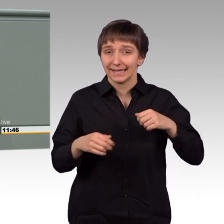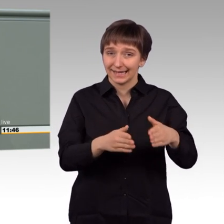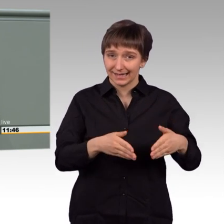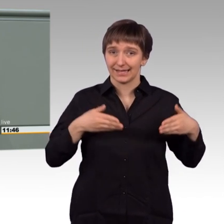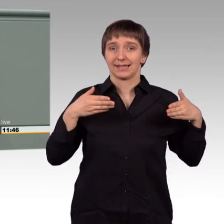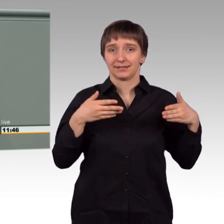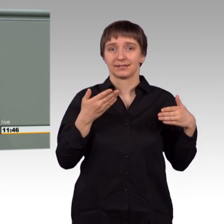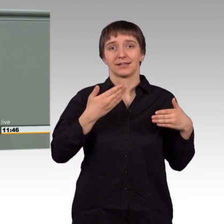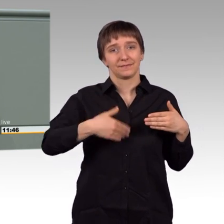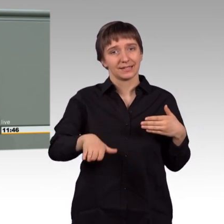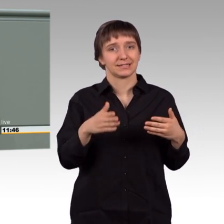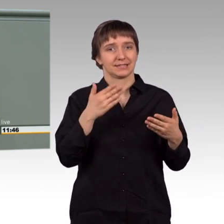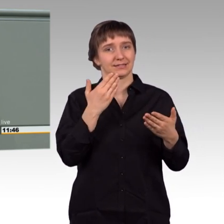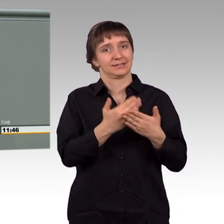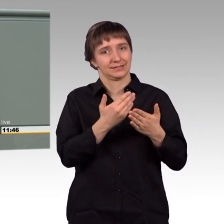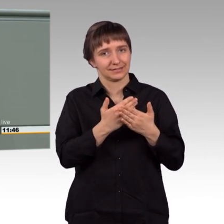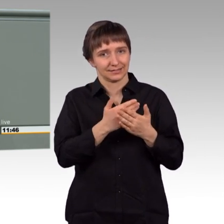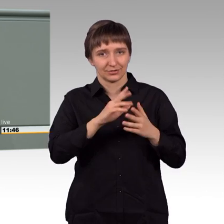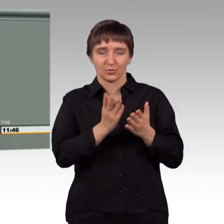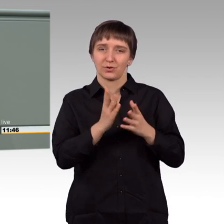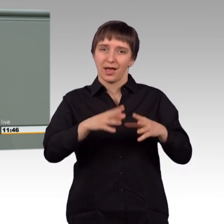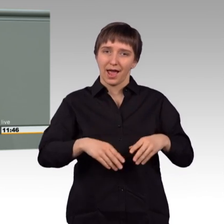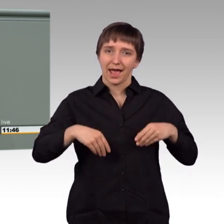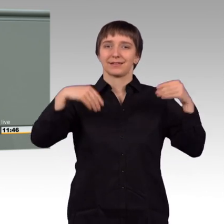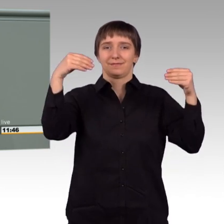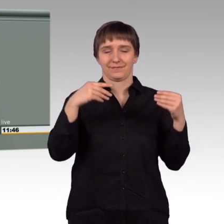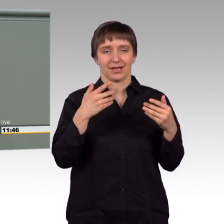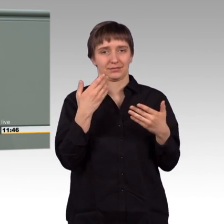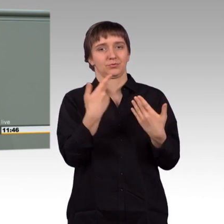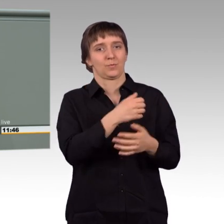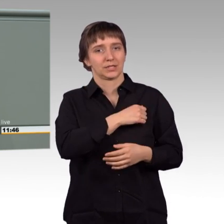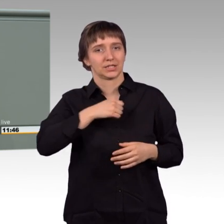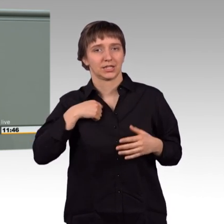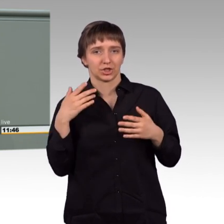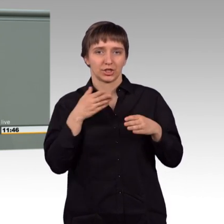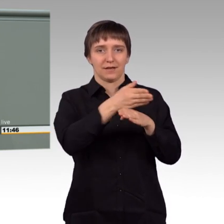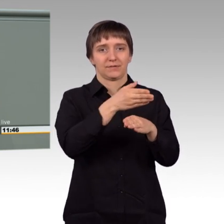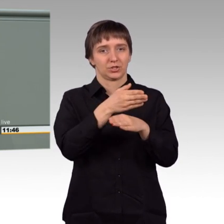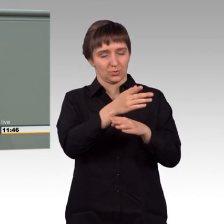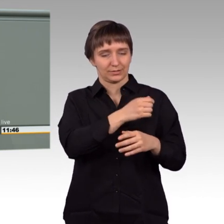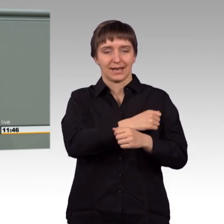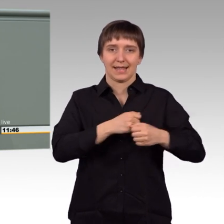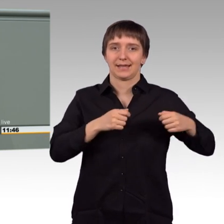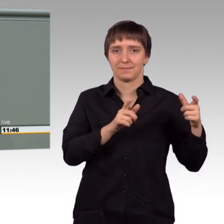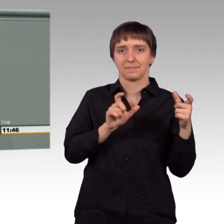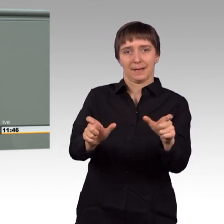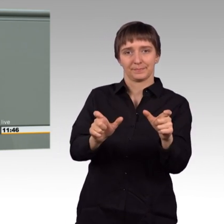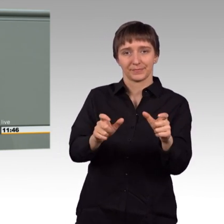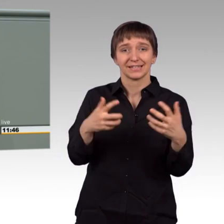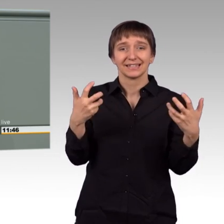gegen all diese militärischen Interventionen. Wir haben von Anfang an gewarnt, Krieg ist niemals eine Lösung